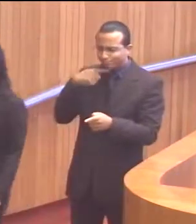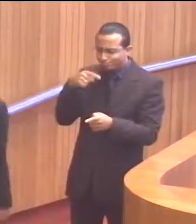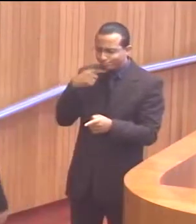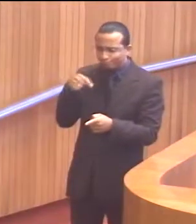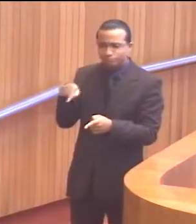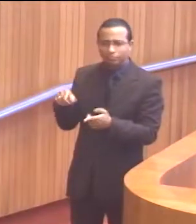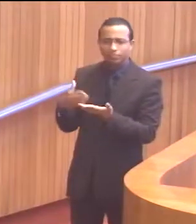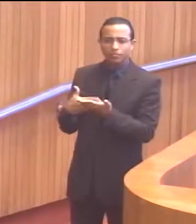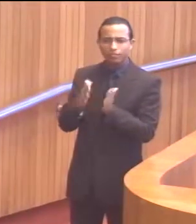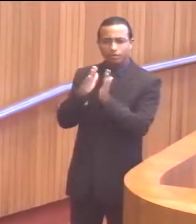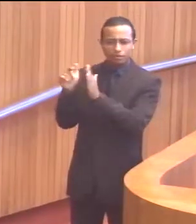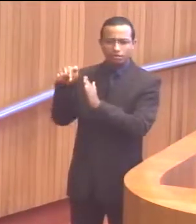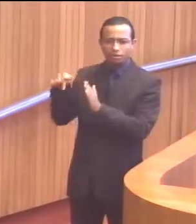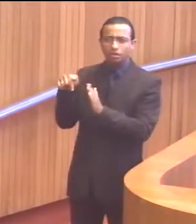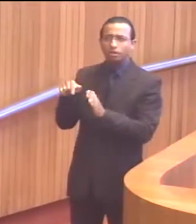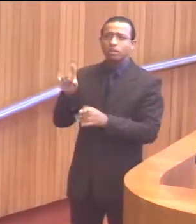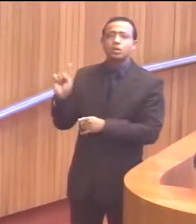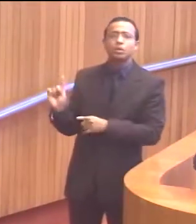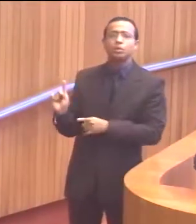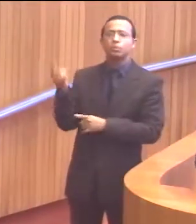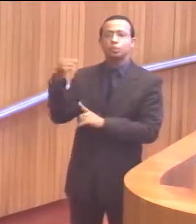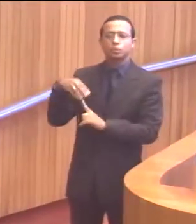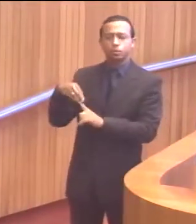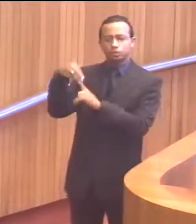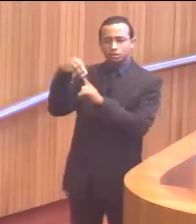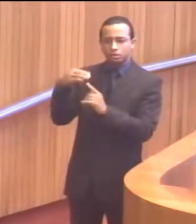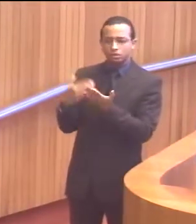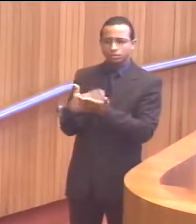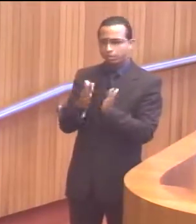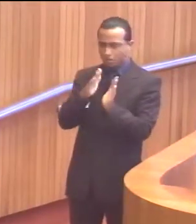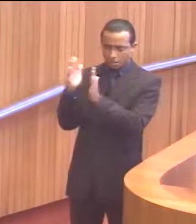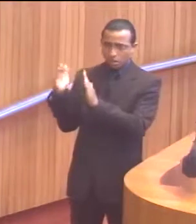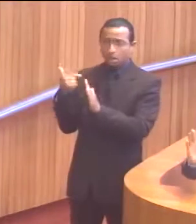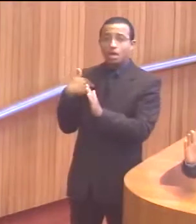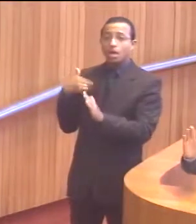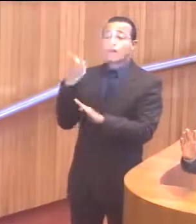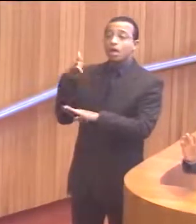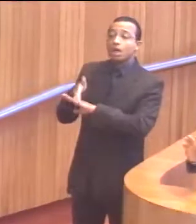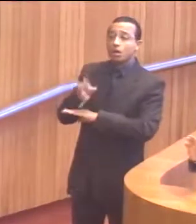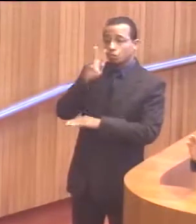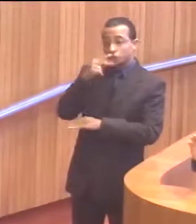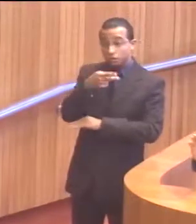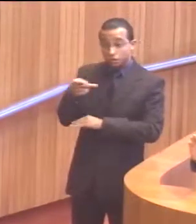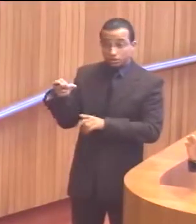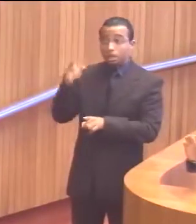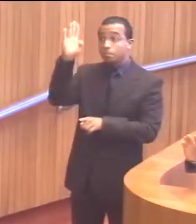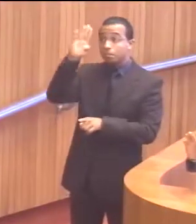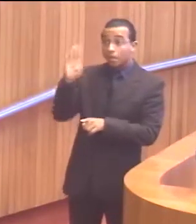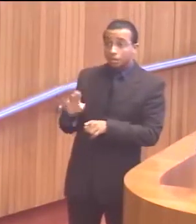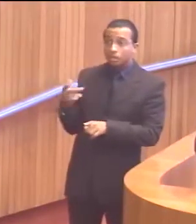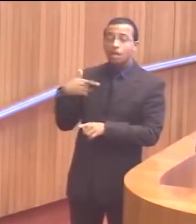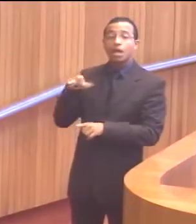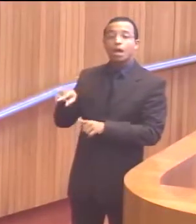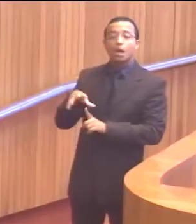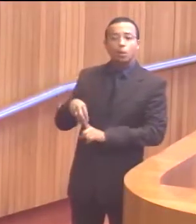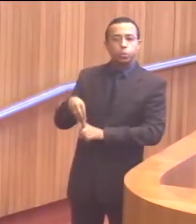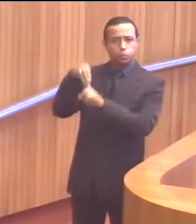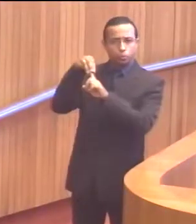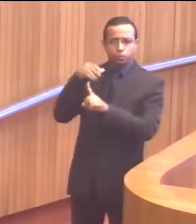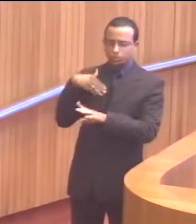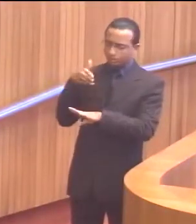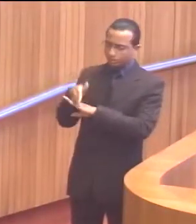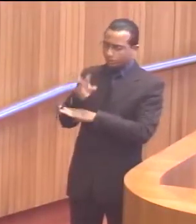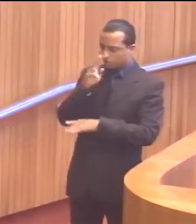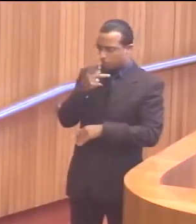como a biblioteca, por exemplo, lá. É a única biblioteca que eu visitei em todo esse país, a única,